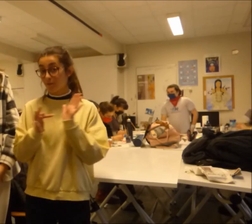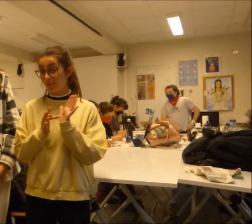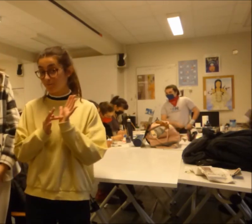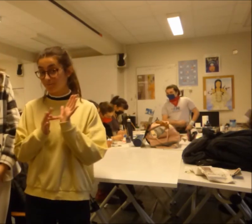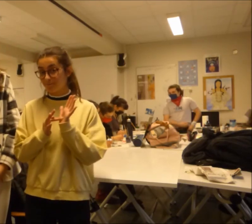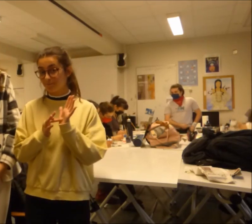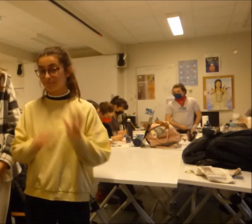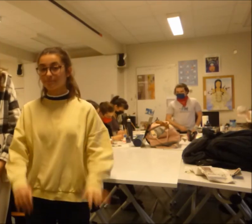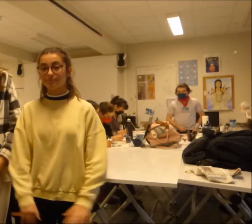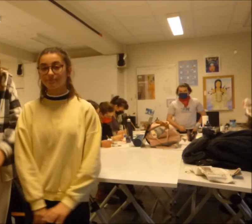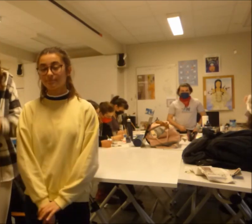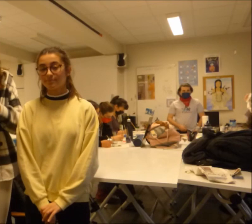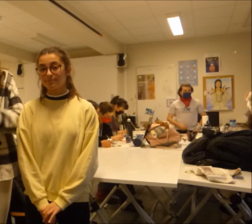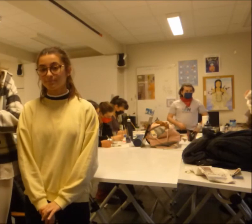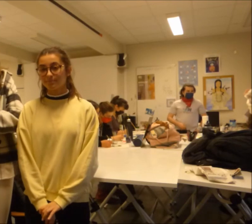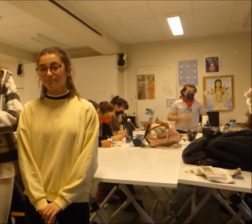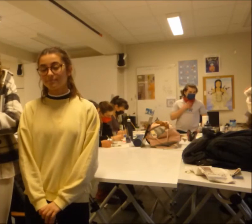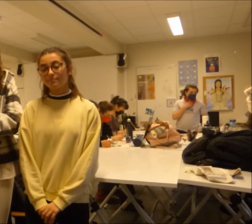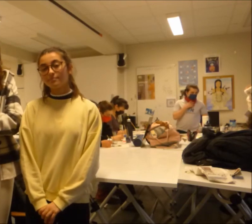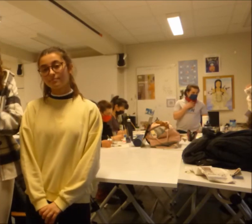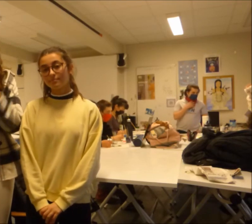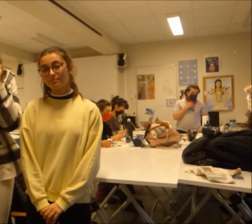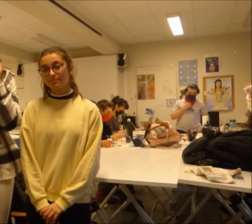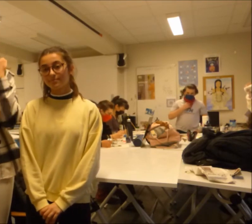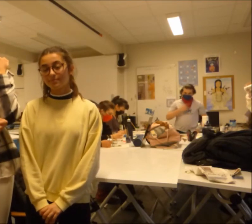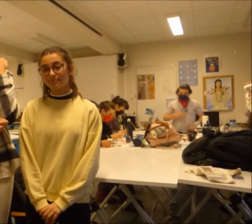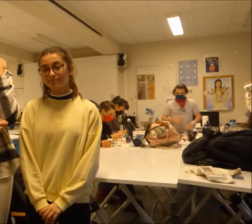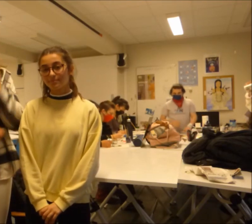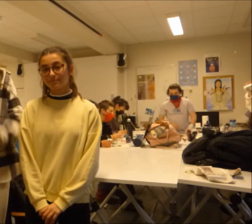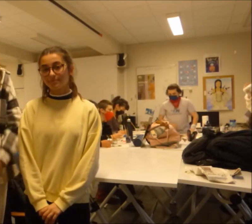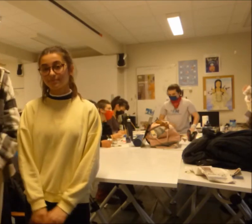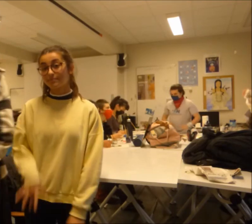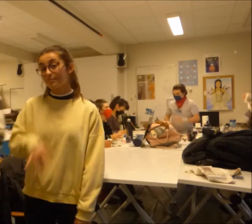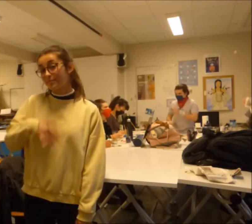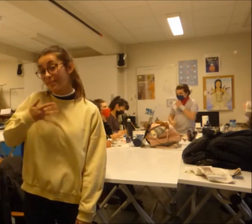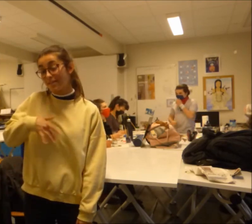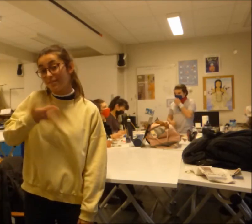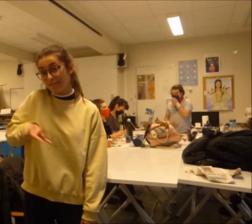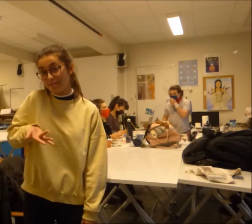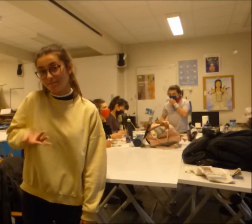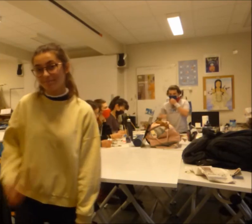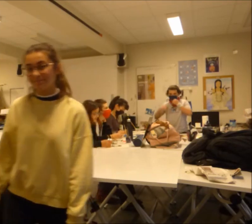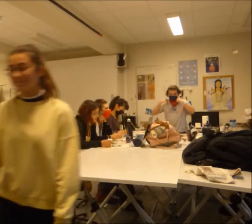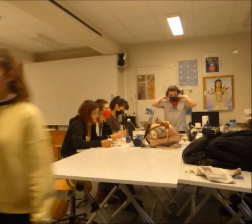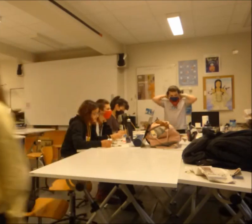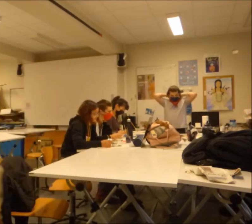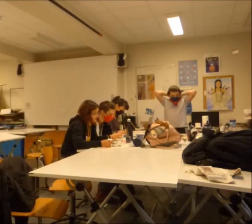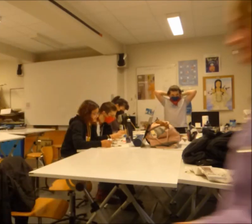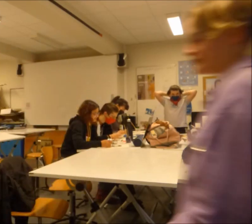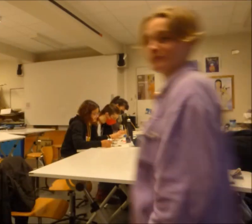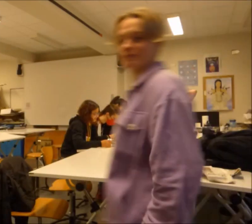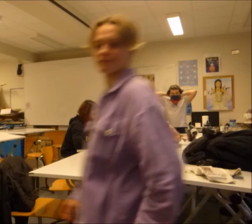Combien d'heures par semaine ? Elle a lieu 3h par semaine. Quels sont les avantages ?